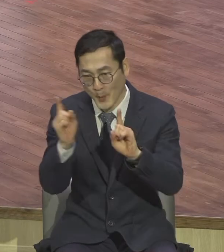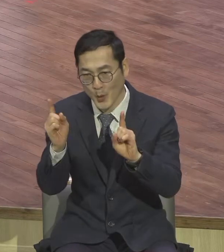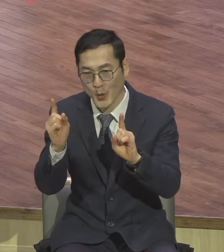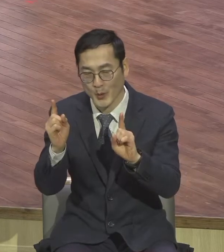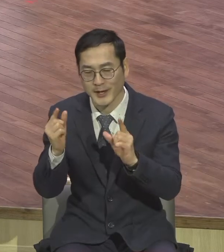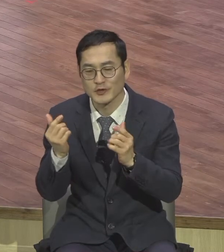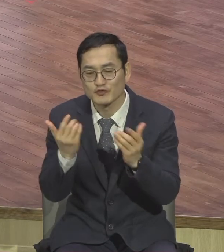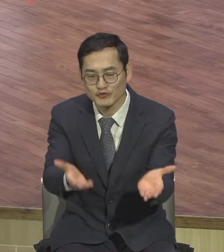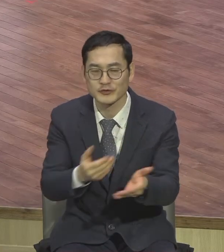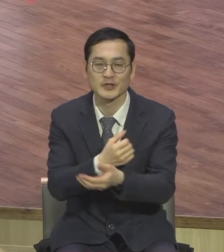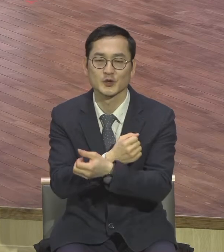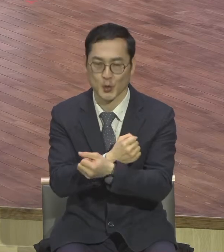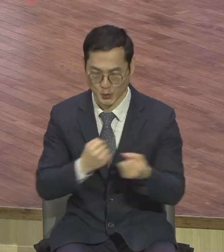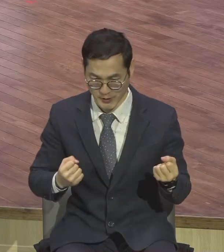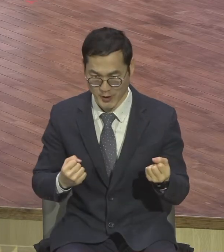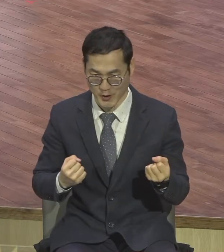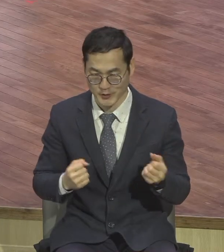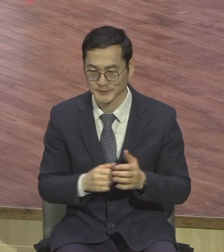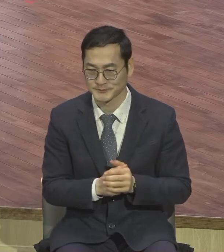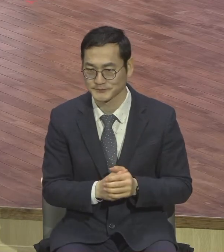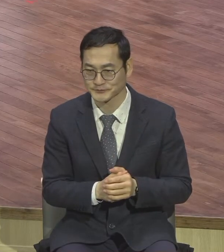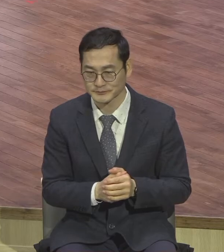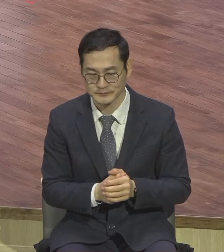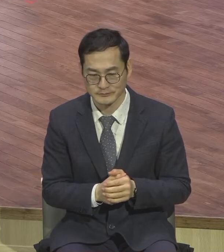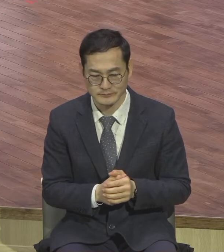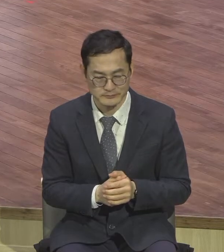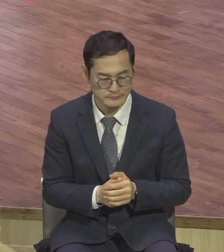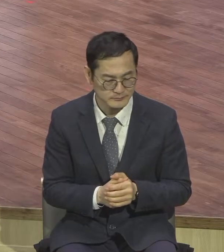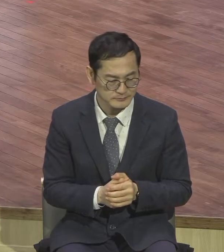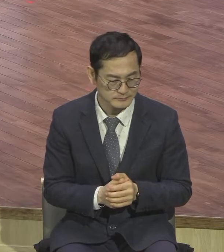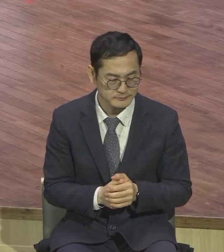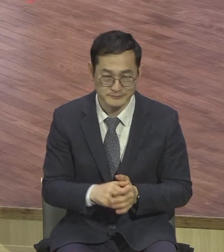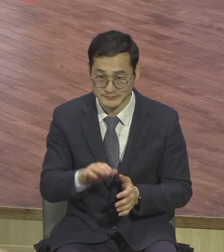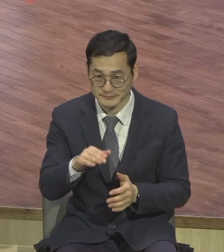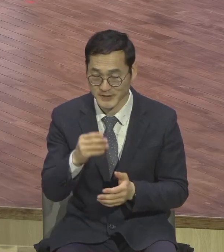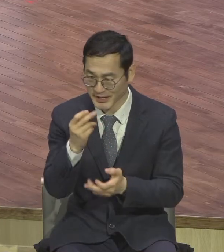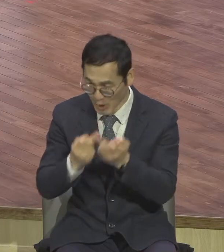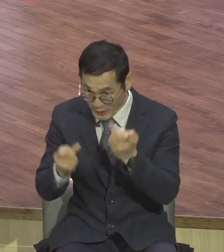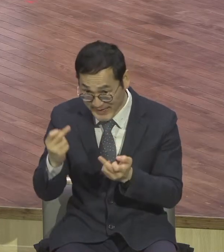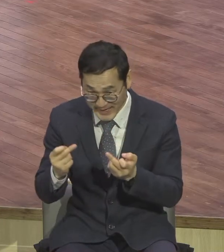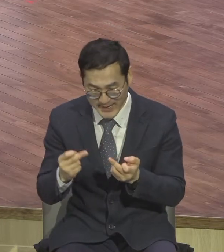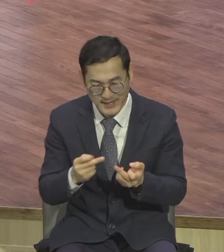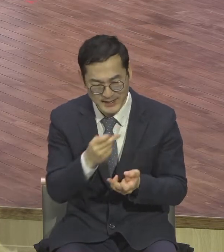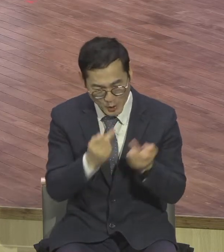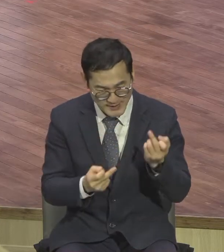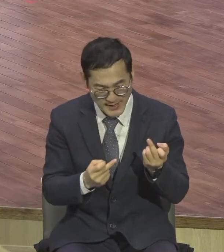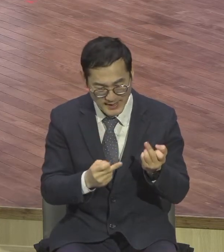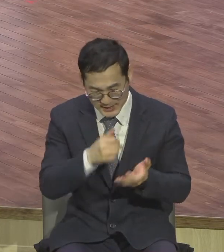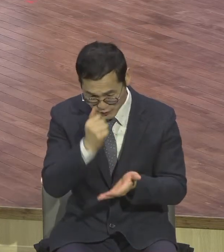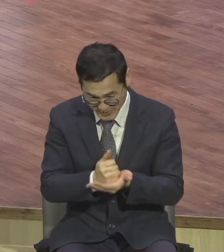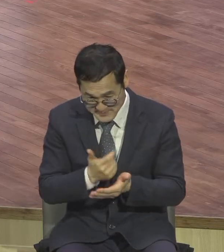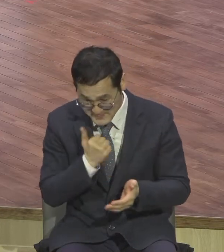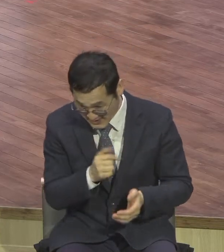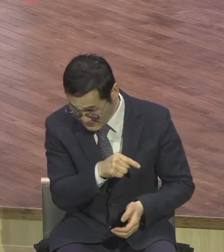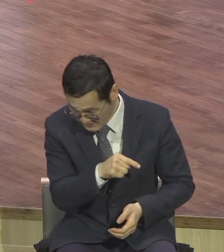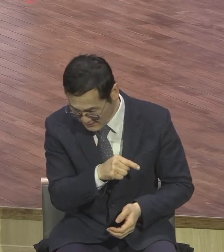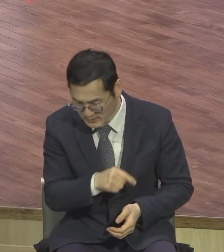15절 봅니다. 너 형제가 죄를 범하거든 가서 너와 그